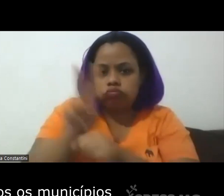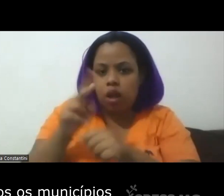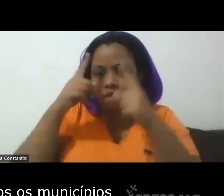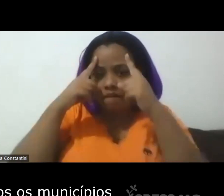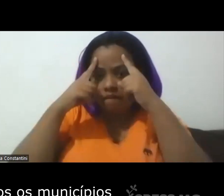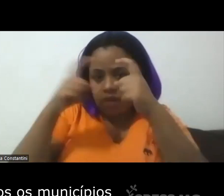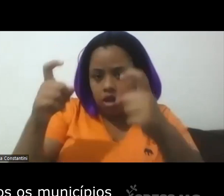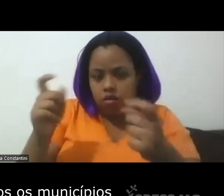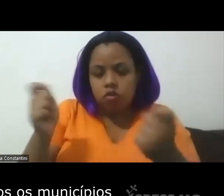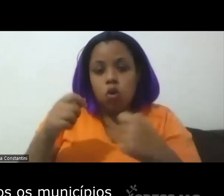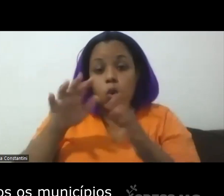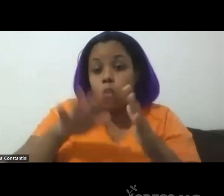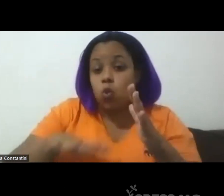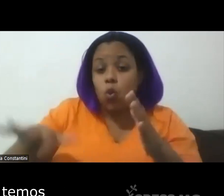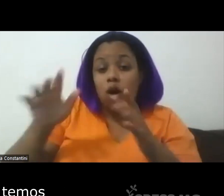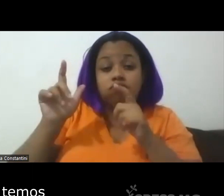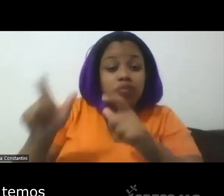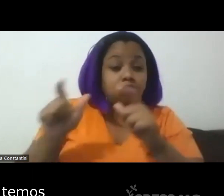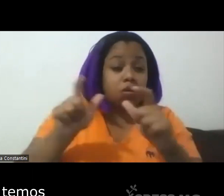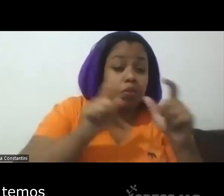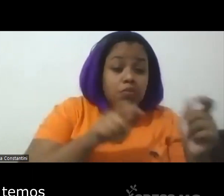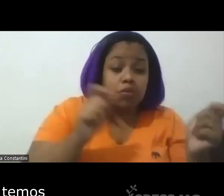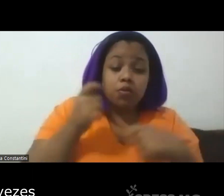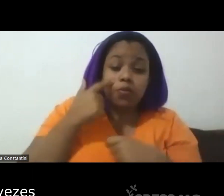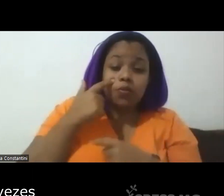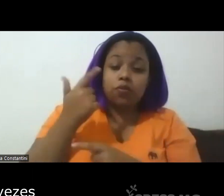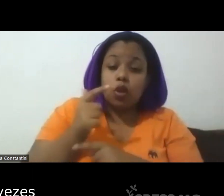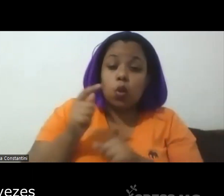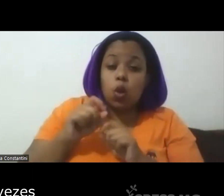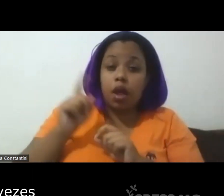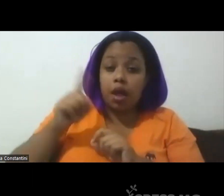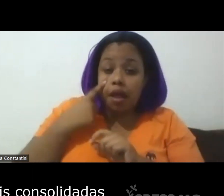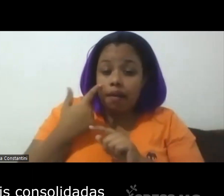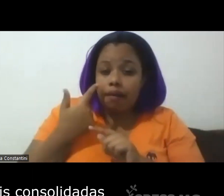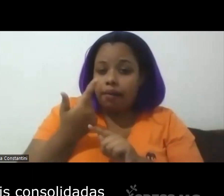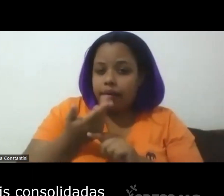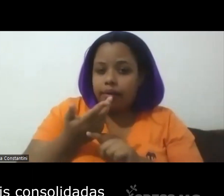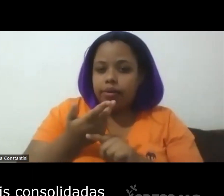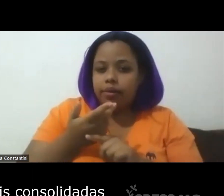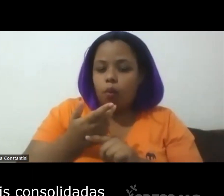em todos os municípios como não temos muitas vezes